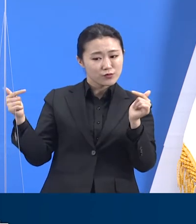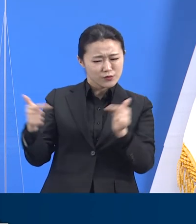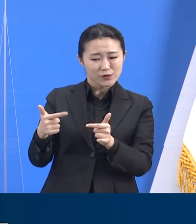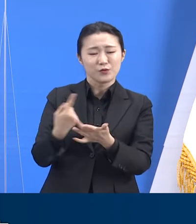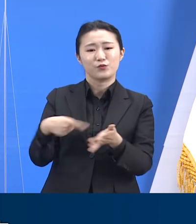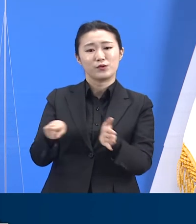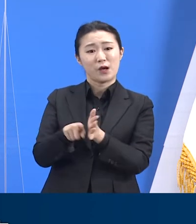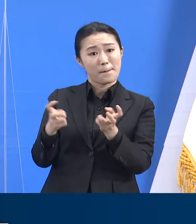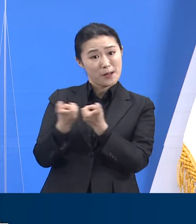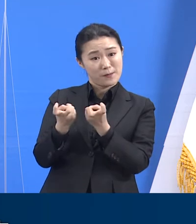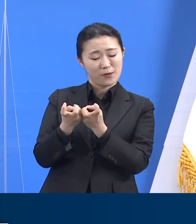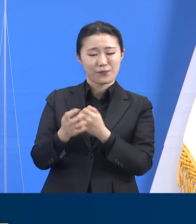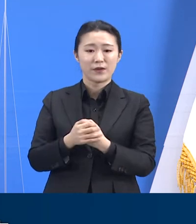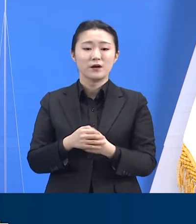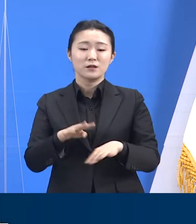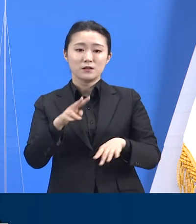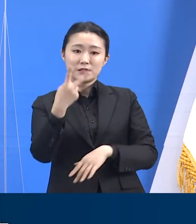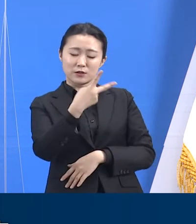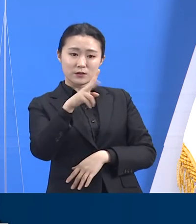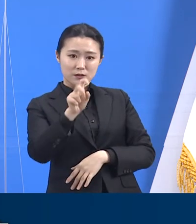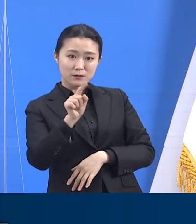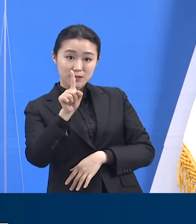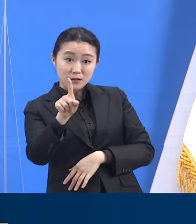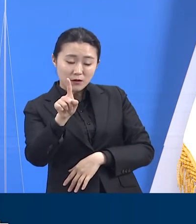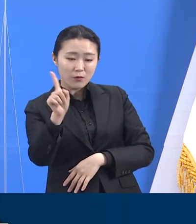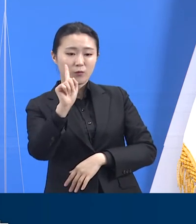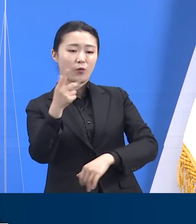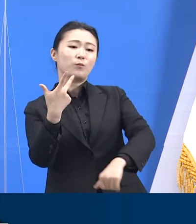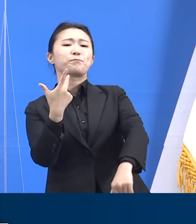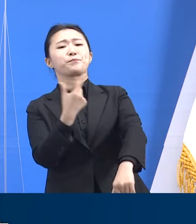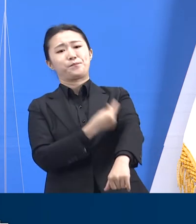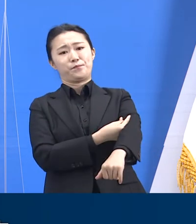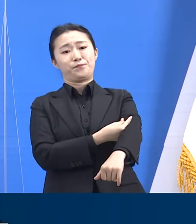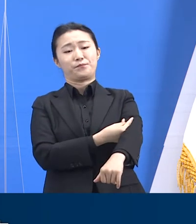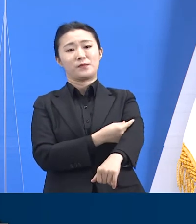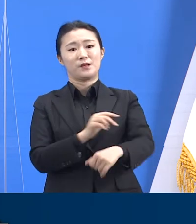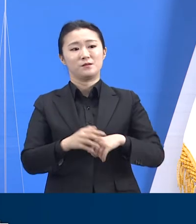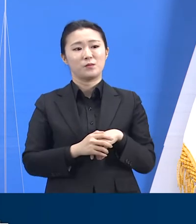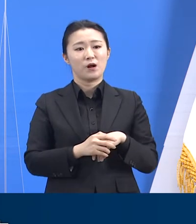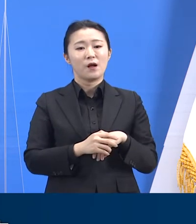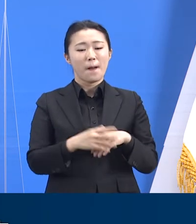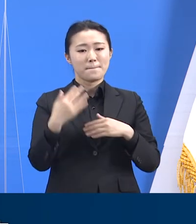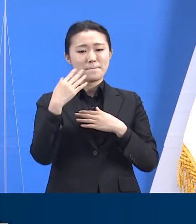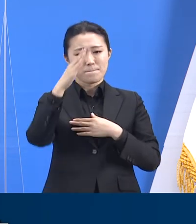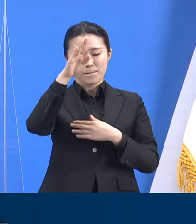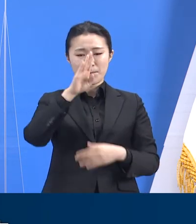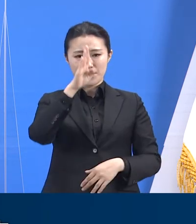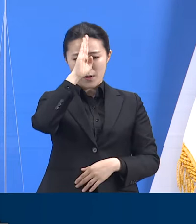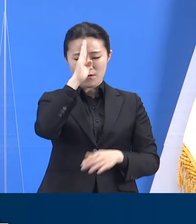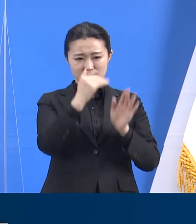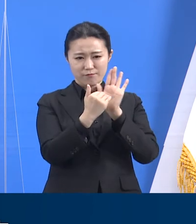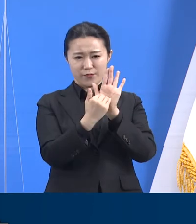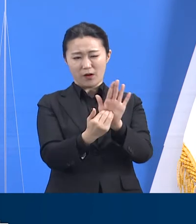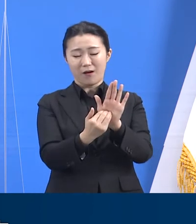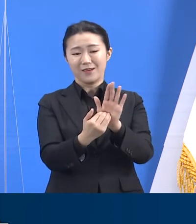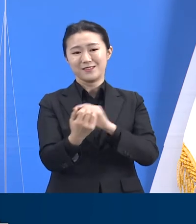백신 접종률로 대변되는 공동체의 면역 형성 수준이 추가로 고려될 것입니다.